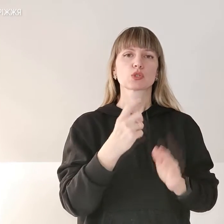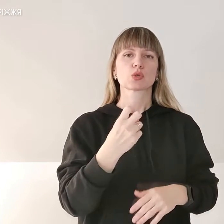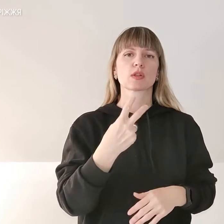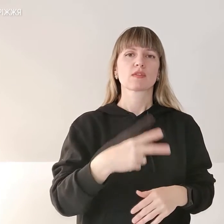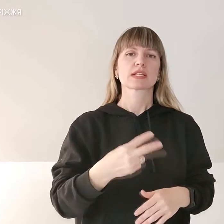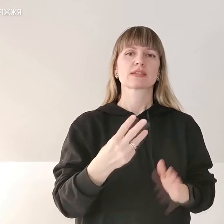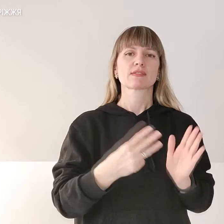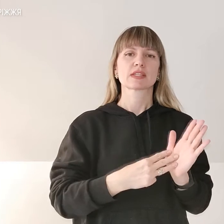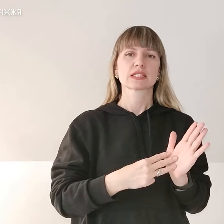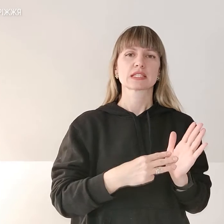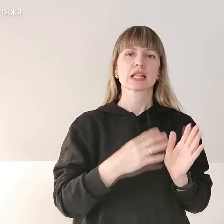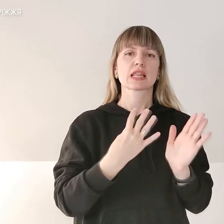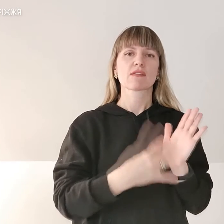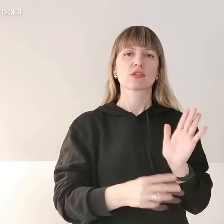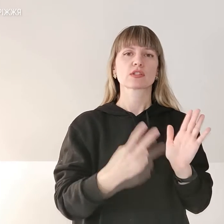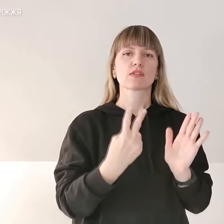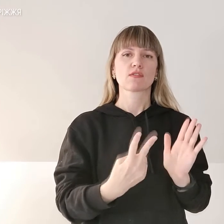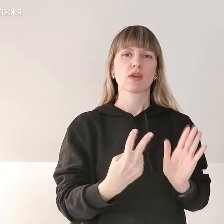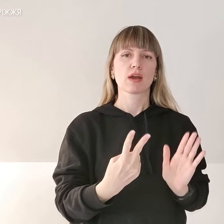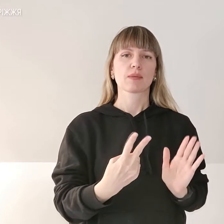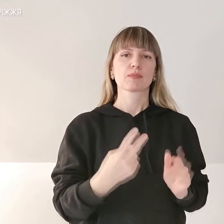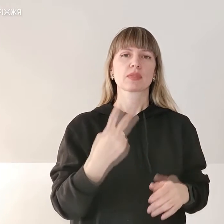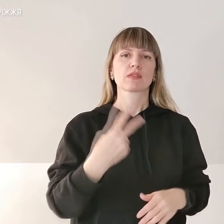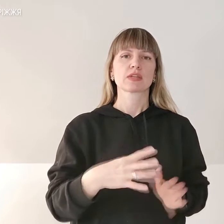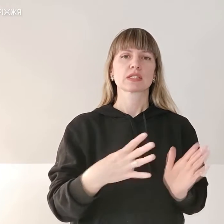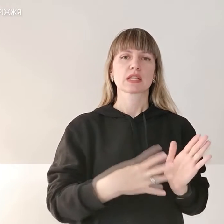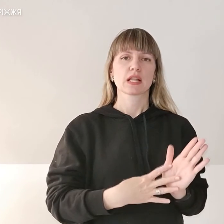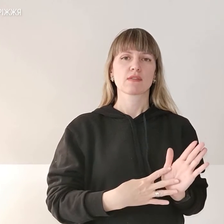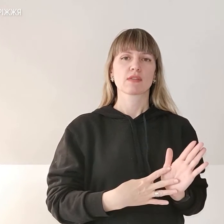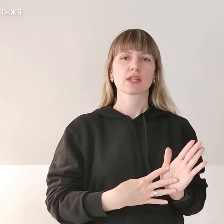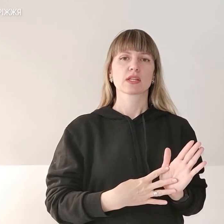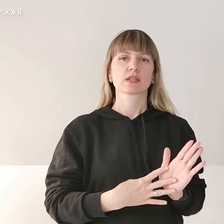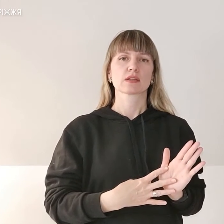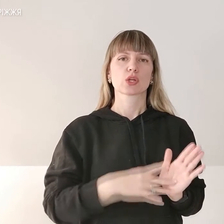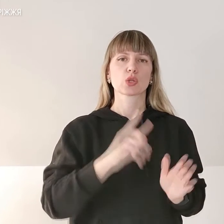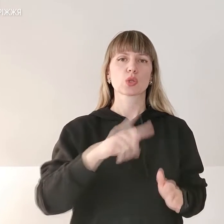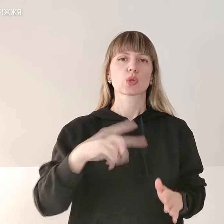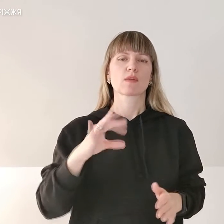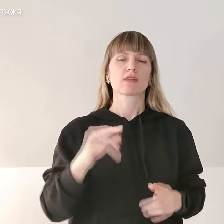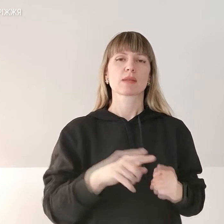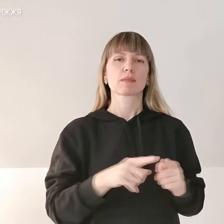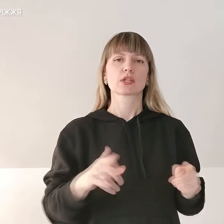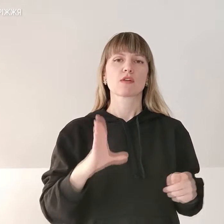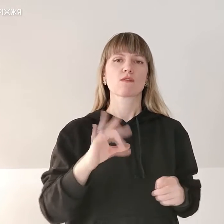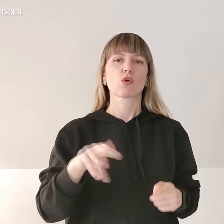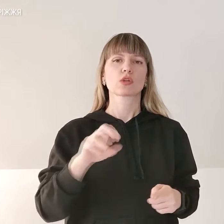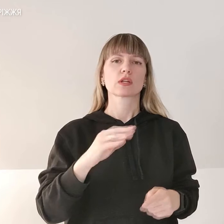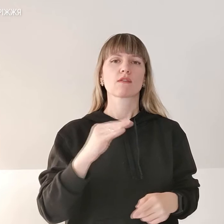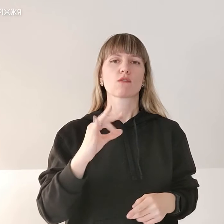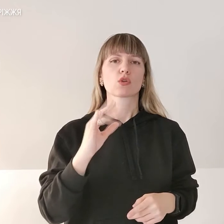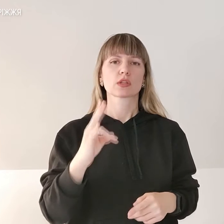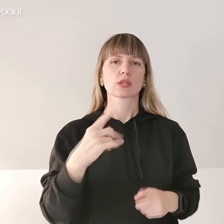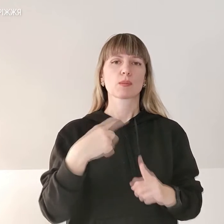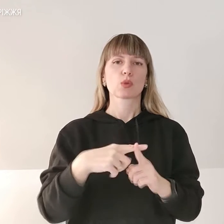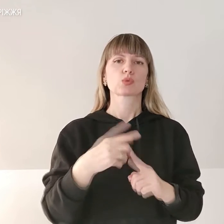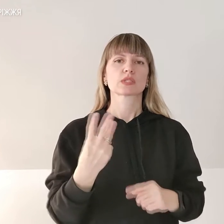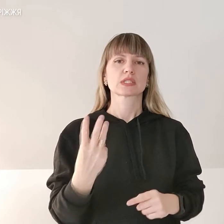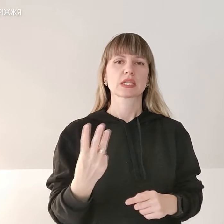92 29. Номер від мережі «Водафор» плюс 3 8